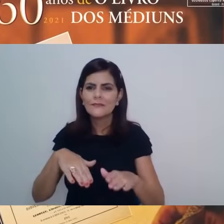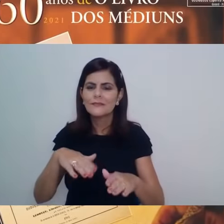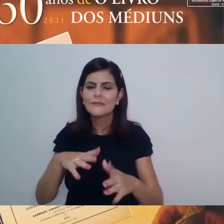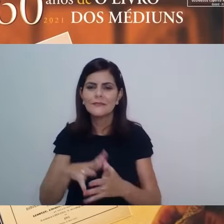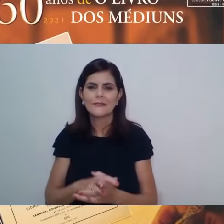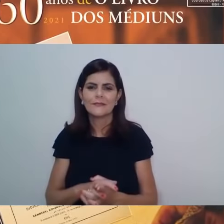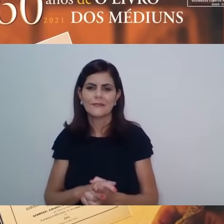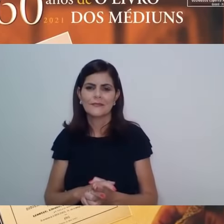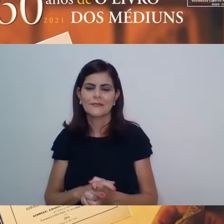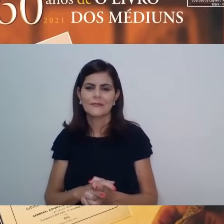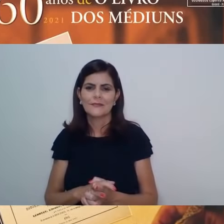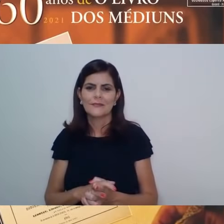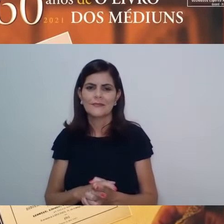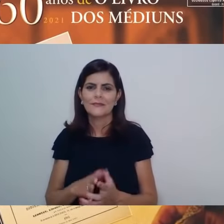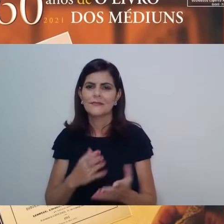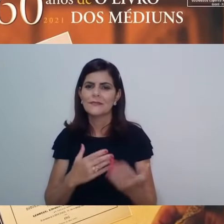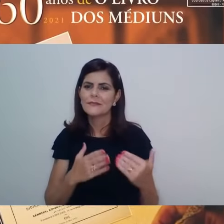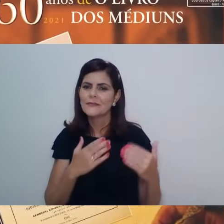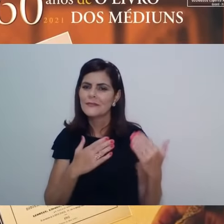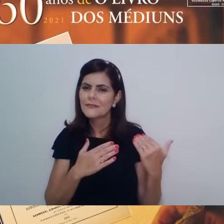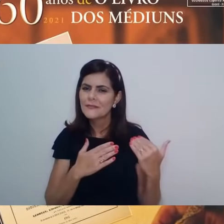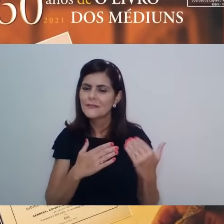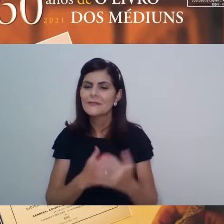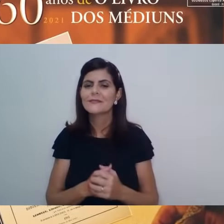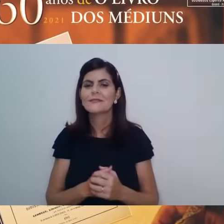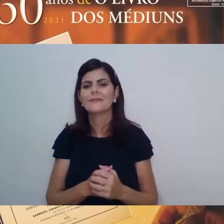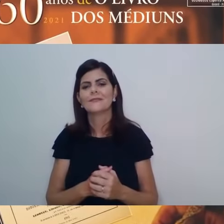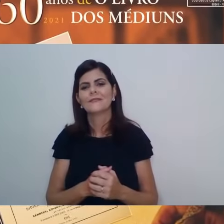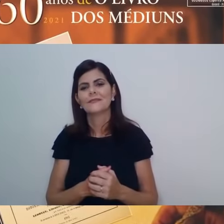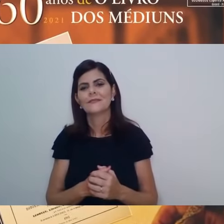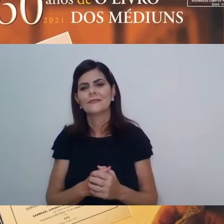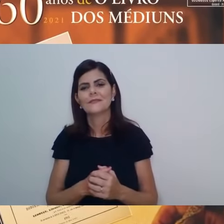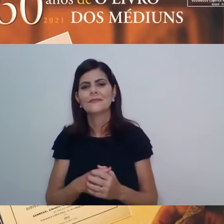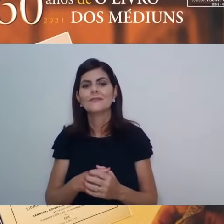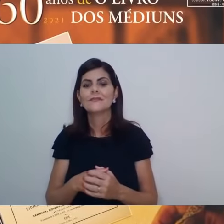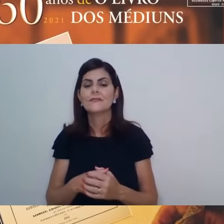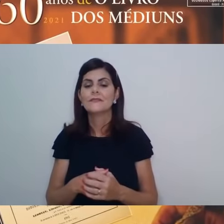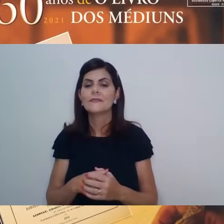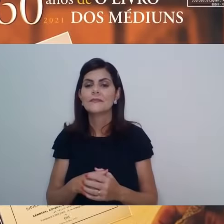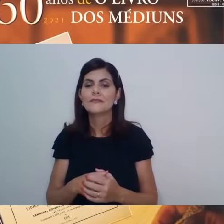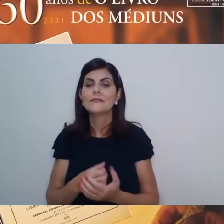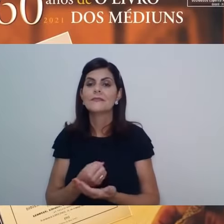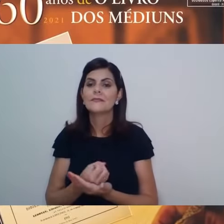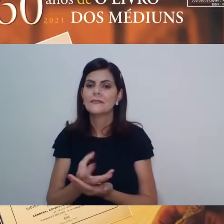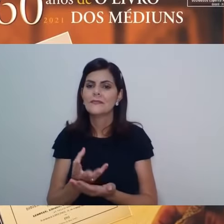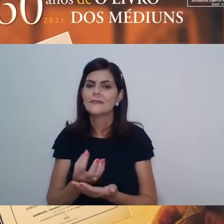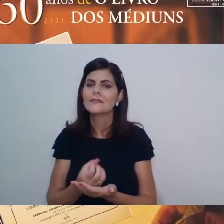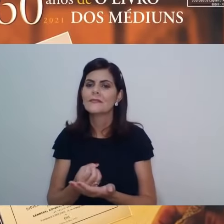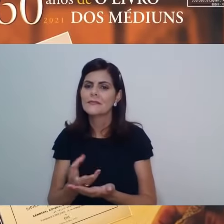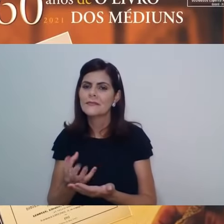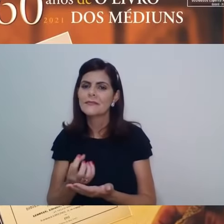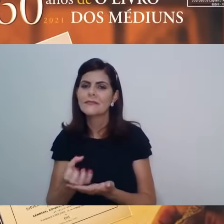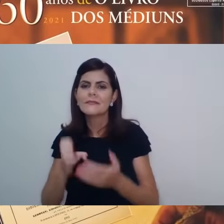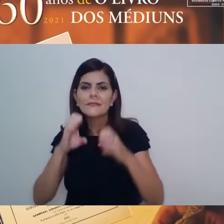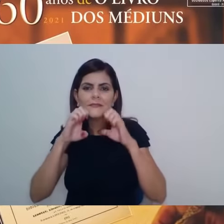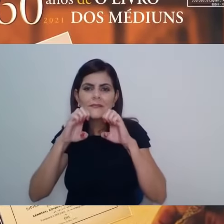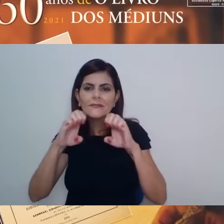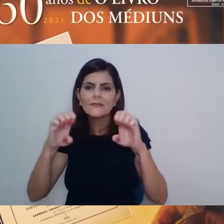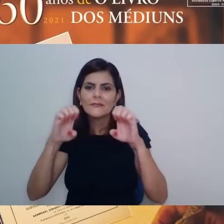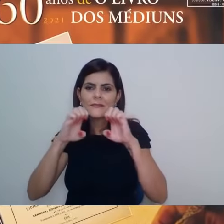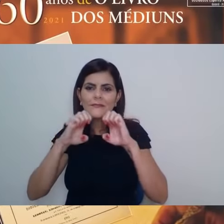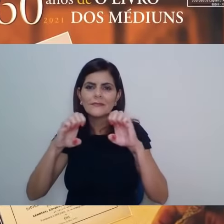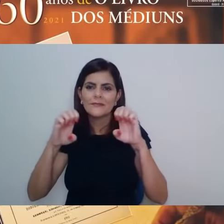torno do Mediterrâneo, levando consigo as sementes do Evangelho. Mas estas viagens não foram as suas mais